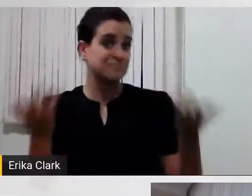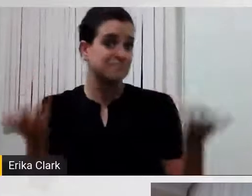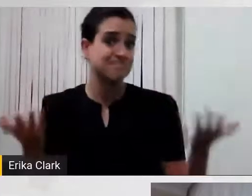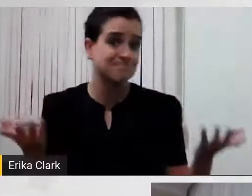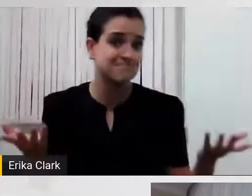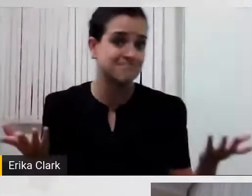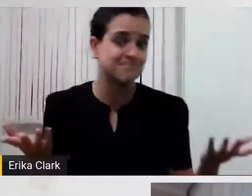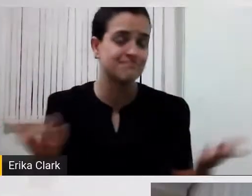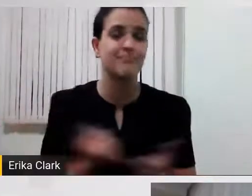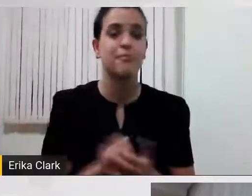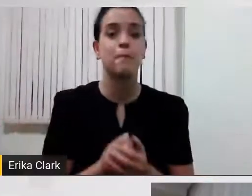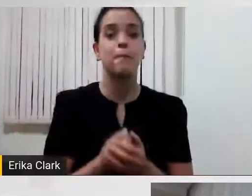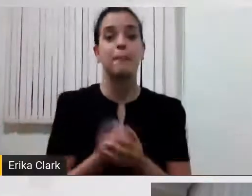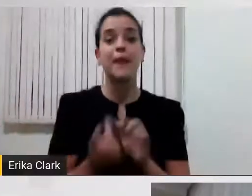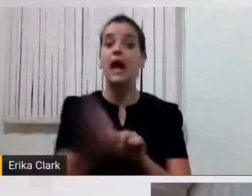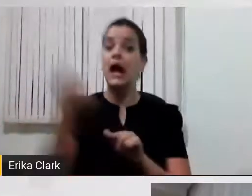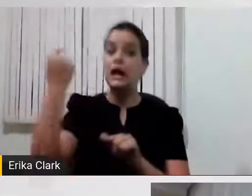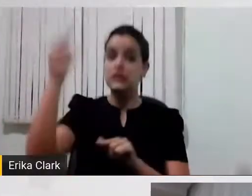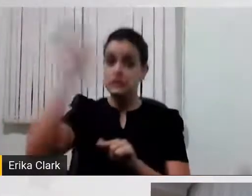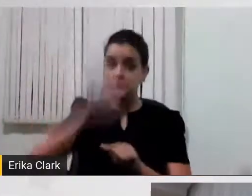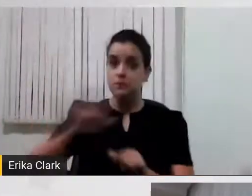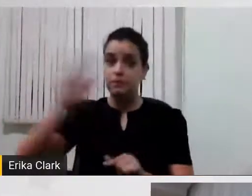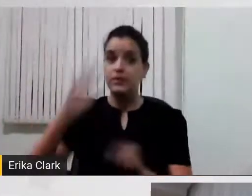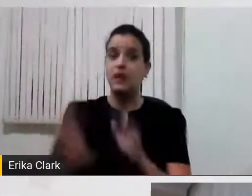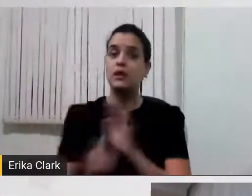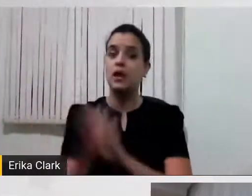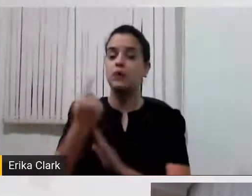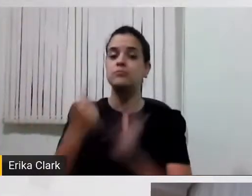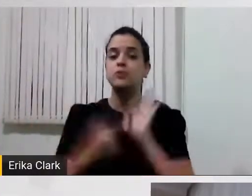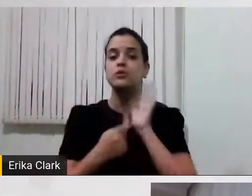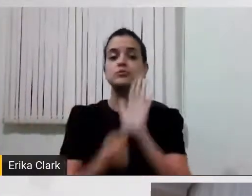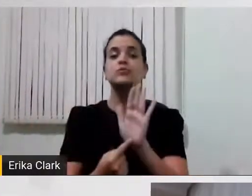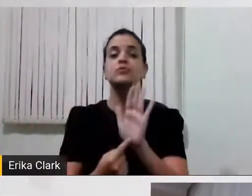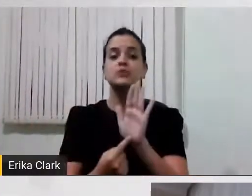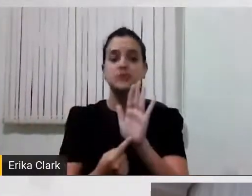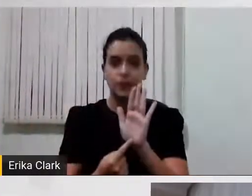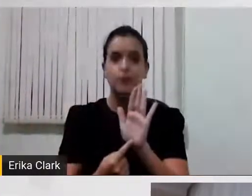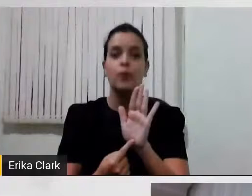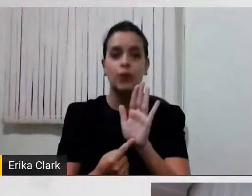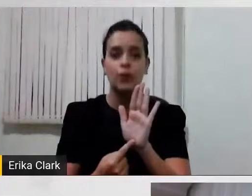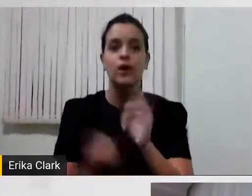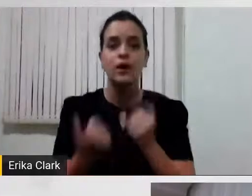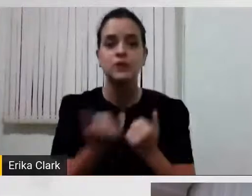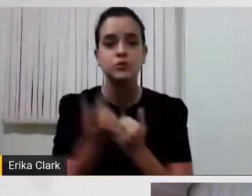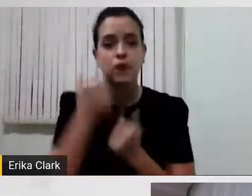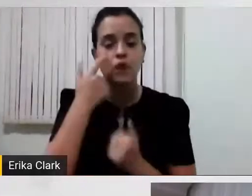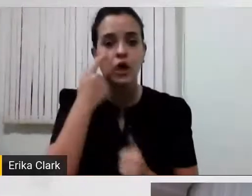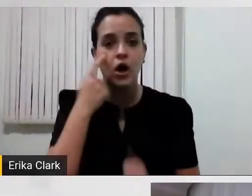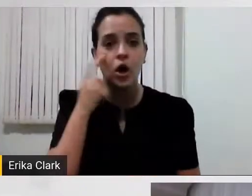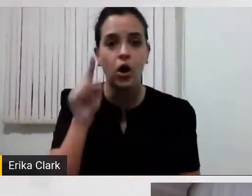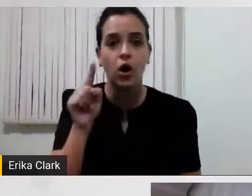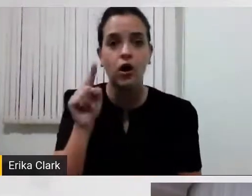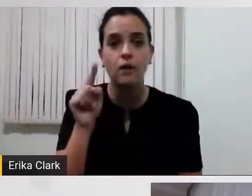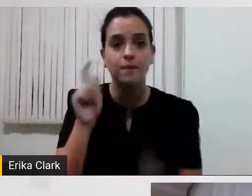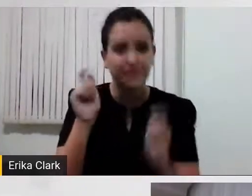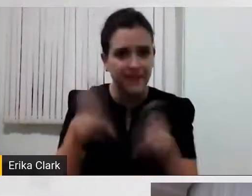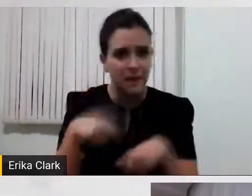anterior, nós mostramos, inclusive, esse suporte aqui, Rita, dá para ver? suporte...